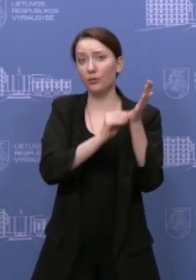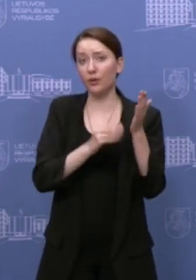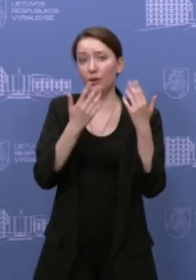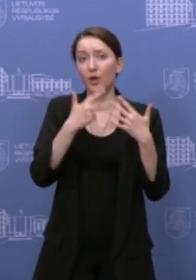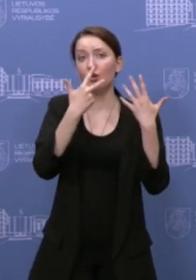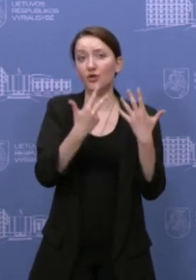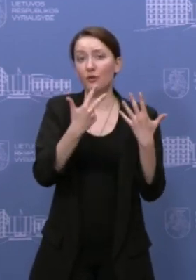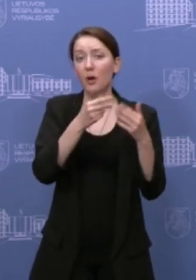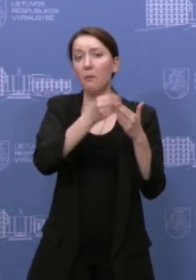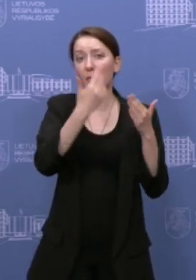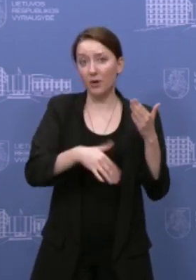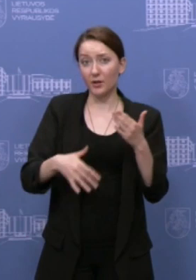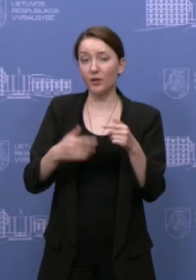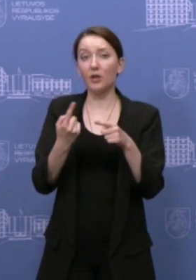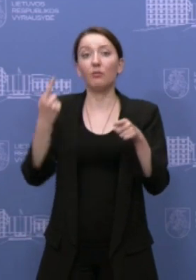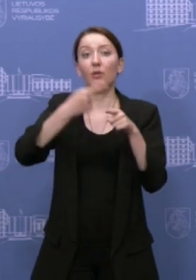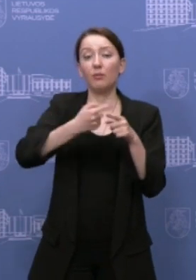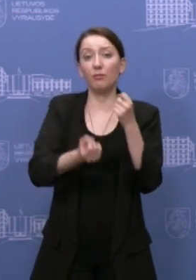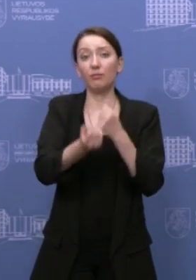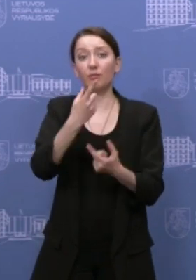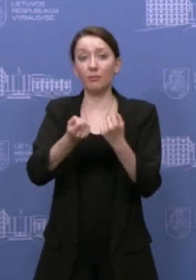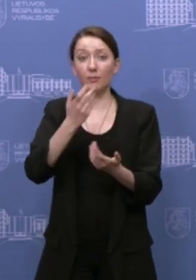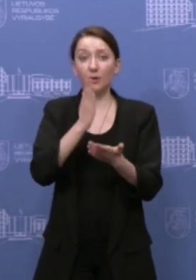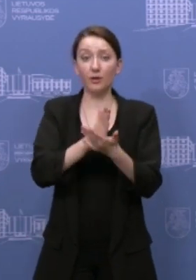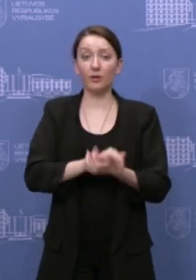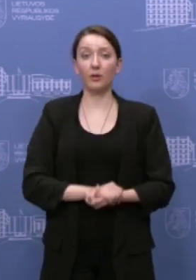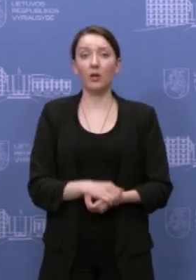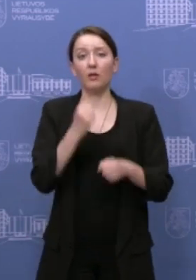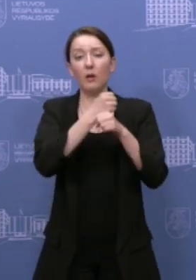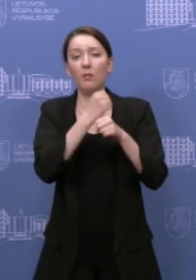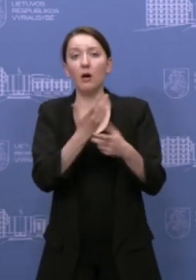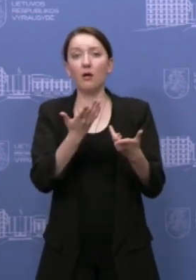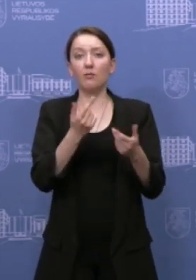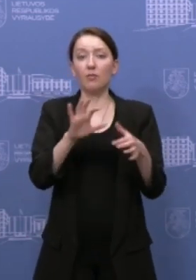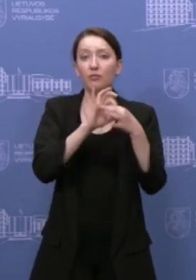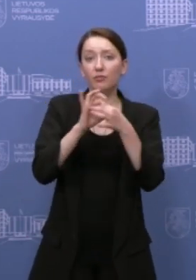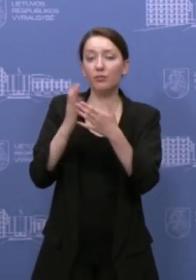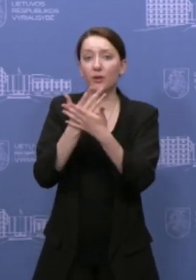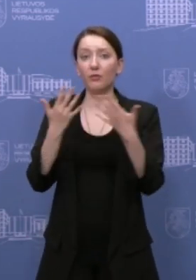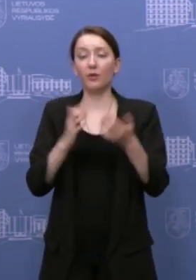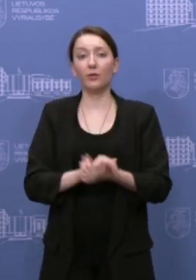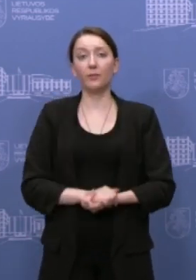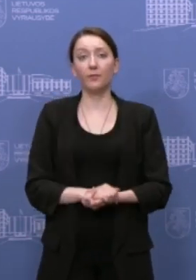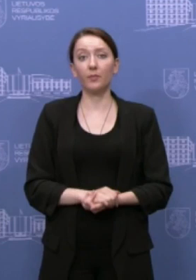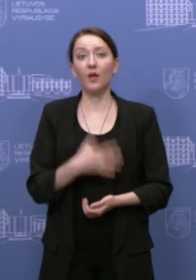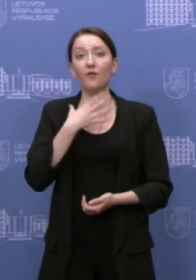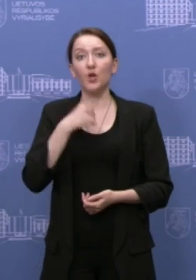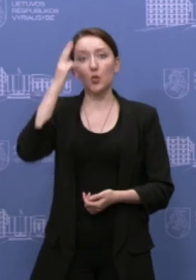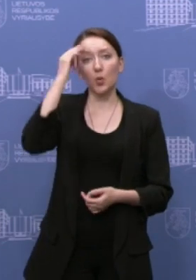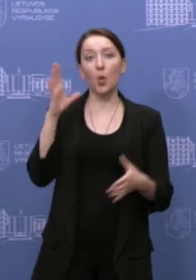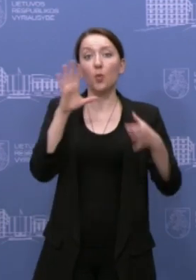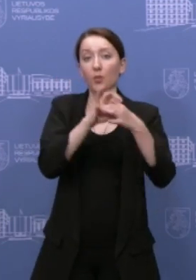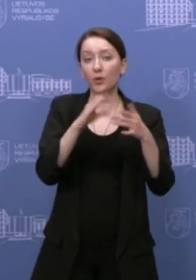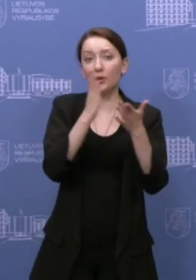minėjo, aštuoni yra pabrangę, nes atsirado papildomi darbai, papildomos jungtis. Tame tarpė Vilnius Kaunas